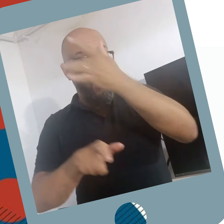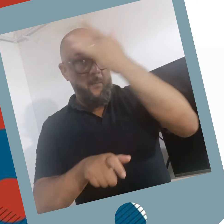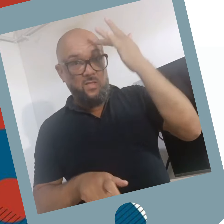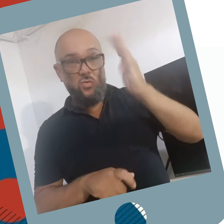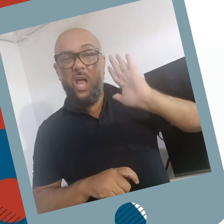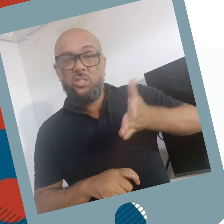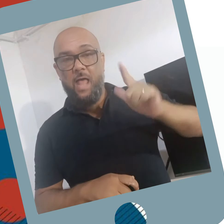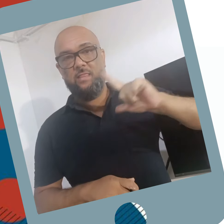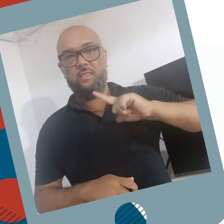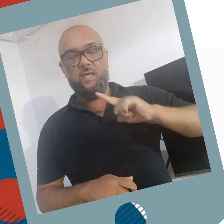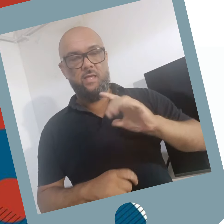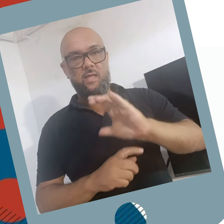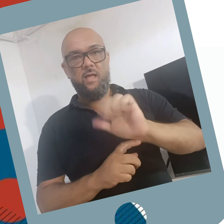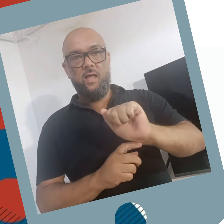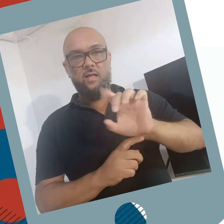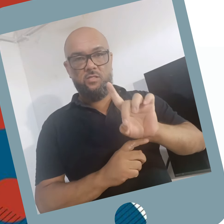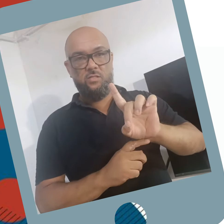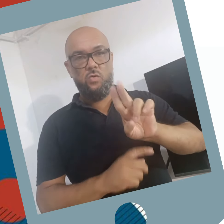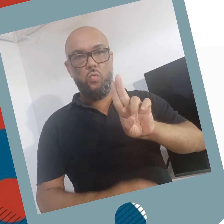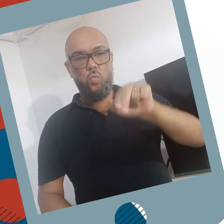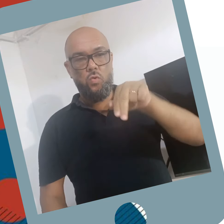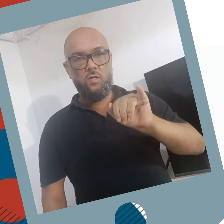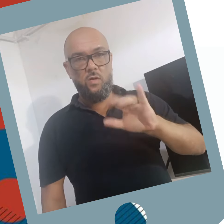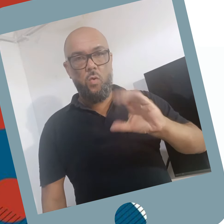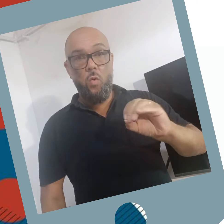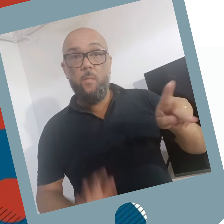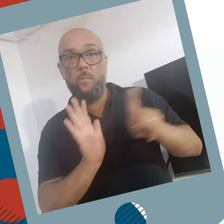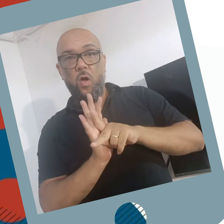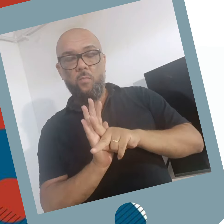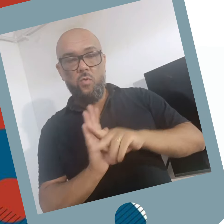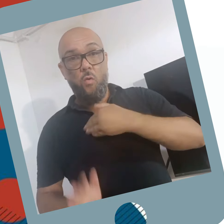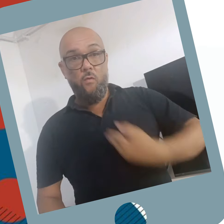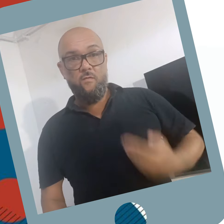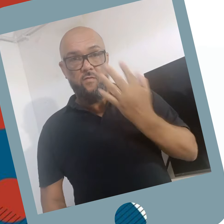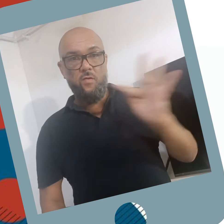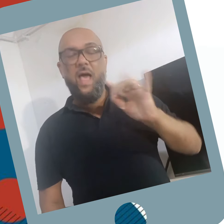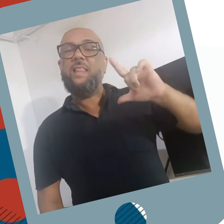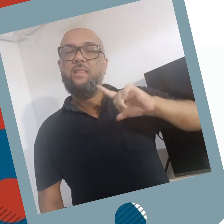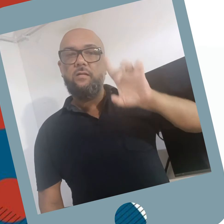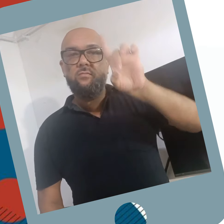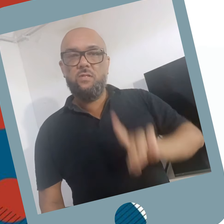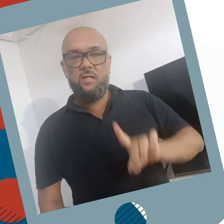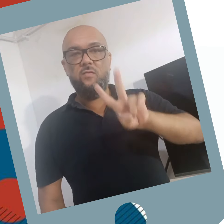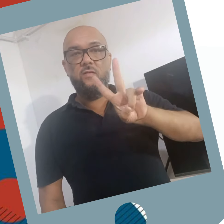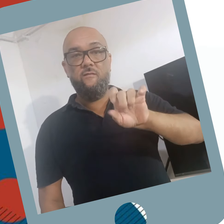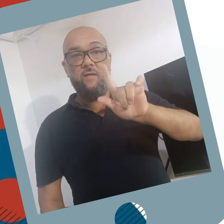registro no Cadastro Único do Governo Federal têm direito à reserva de vaga.